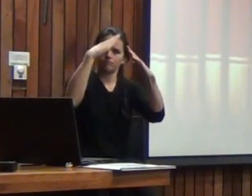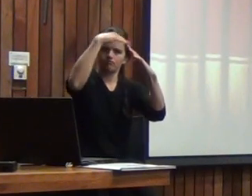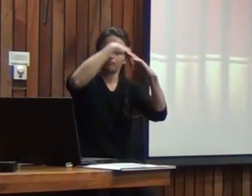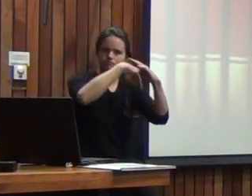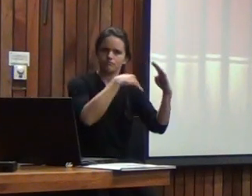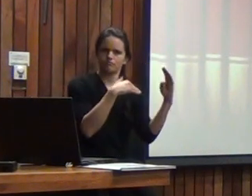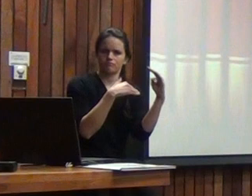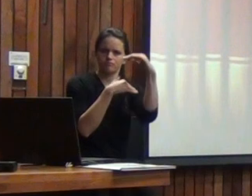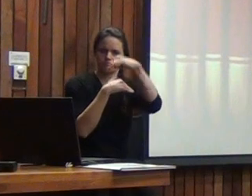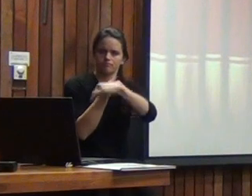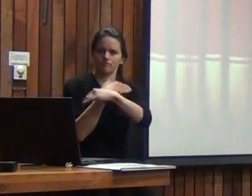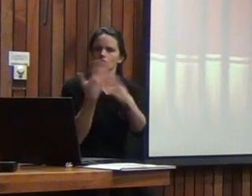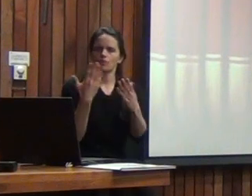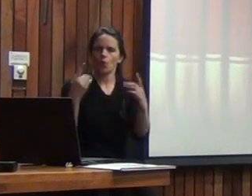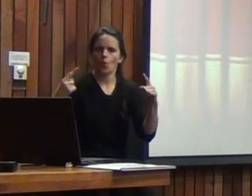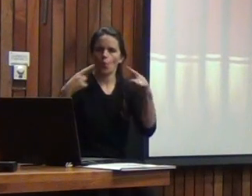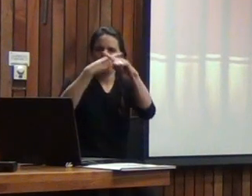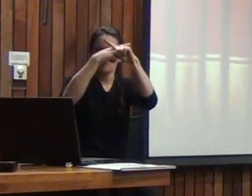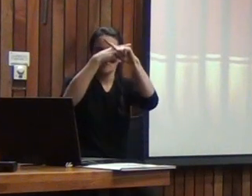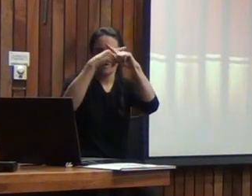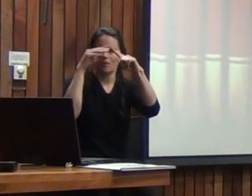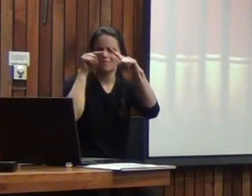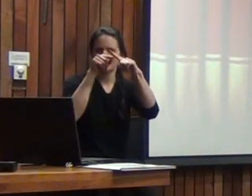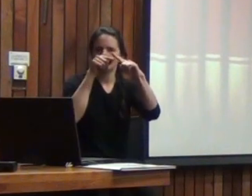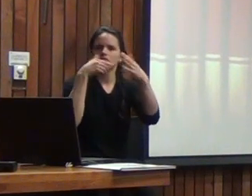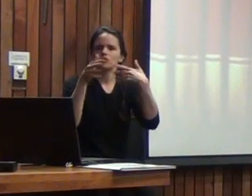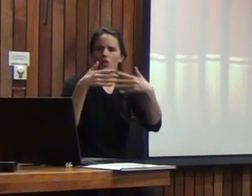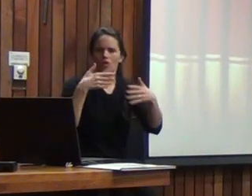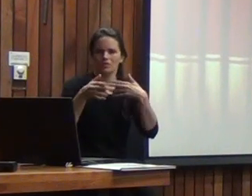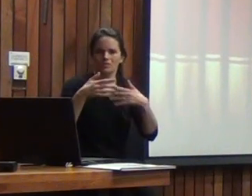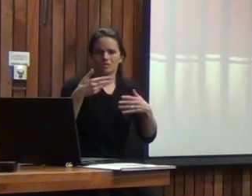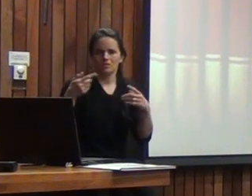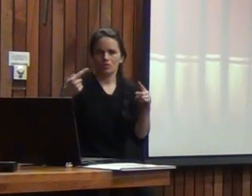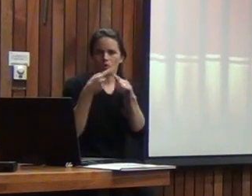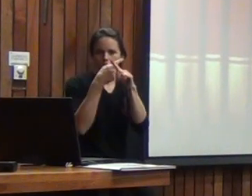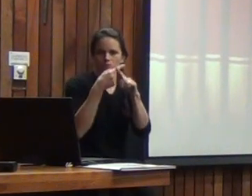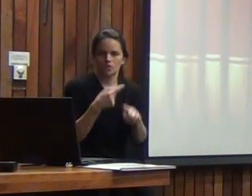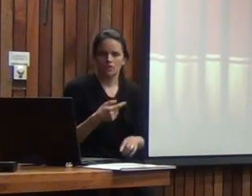población con discapacidad intelectual y la población típica eso sí claro